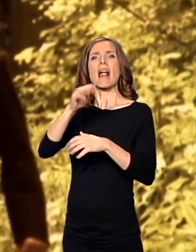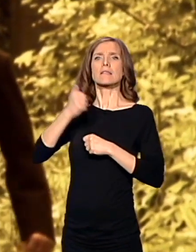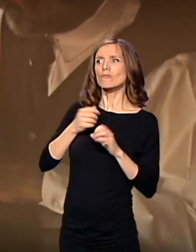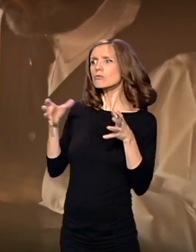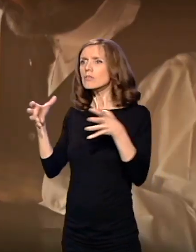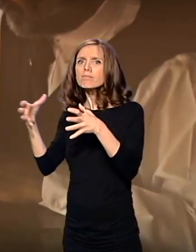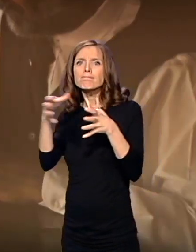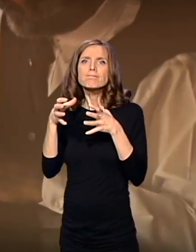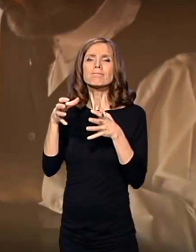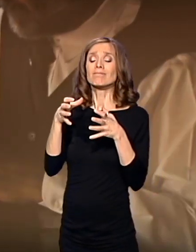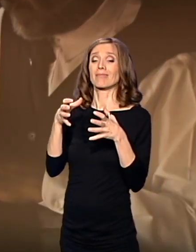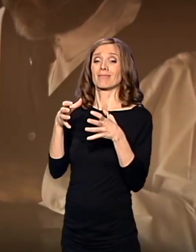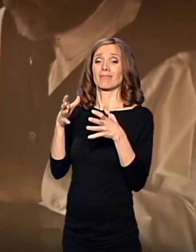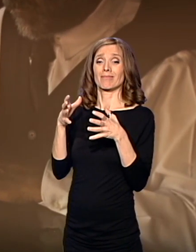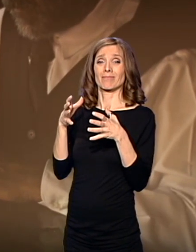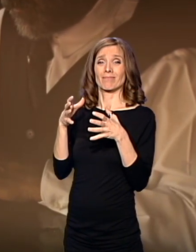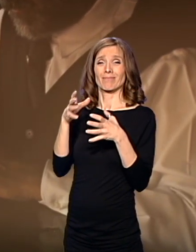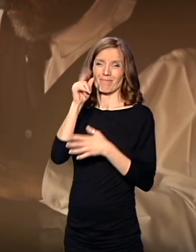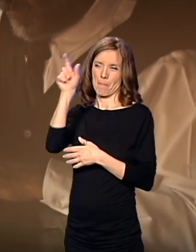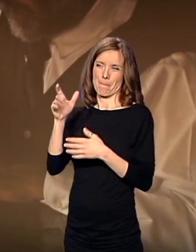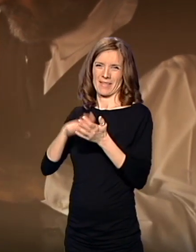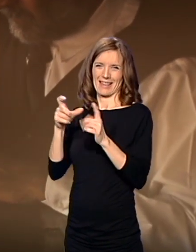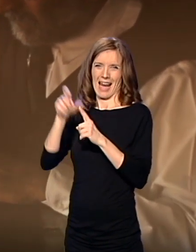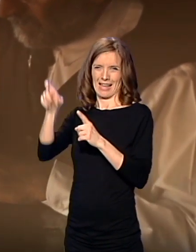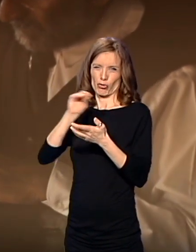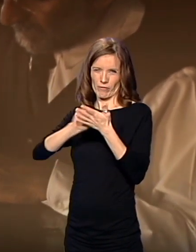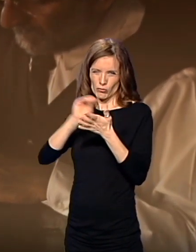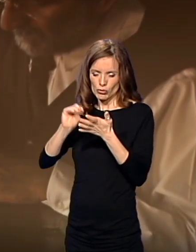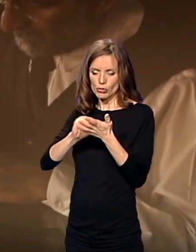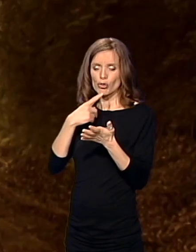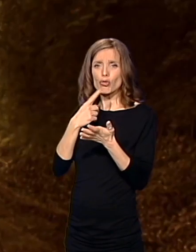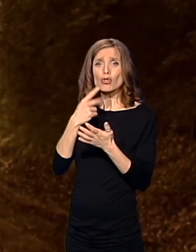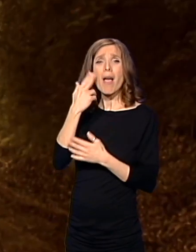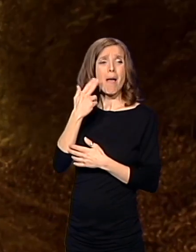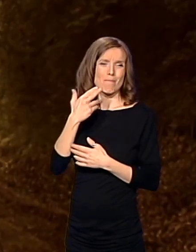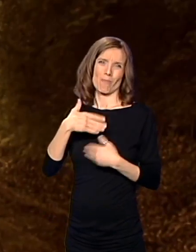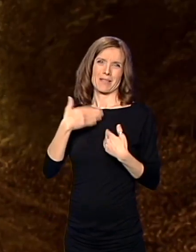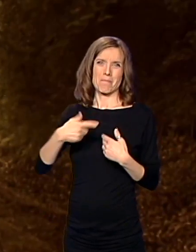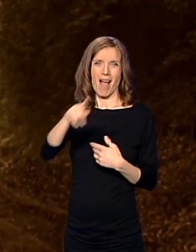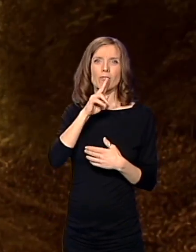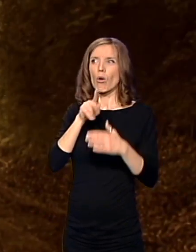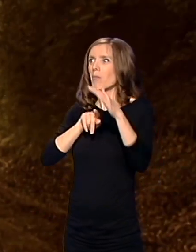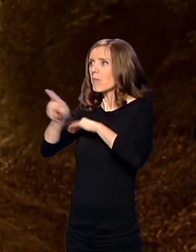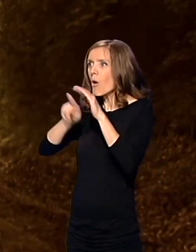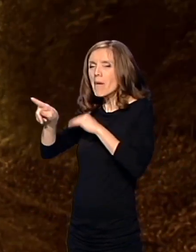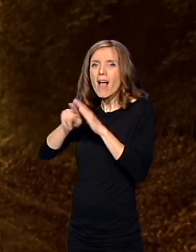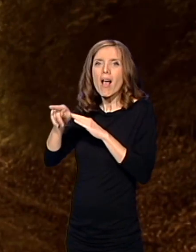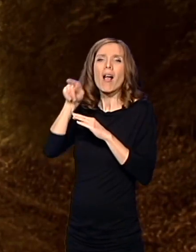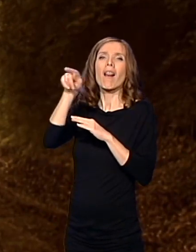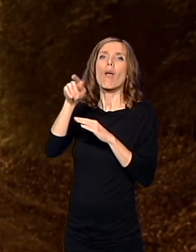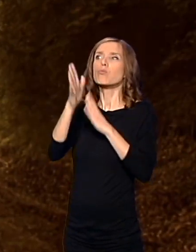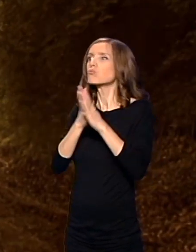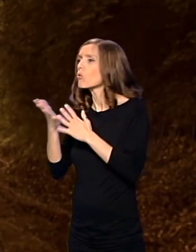Mladići koji su utekli u planinu ranije, a i sada, našli su se tamo sa onim hajducima i